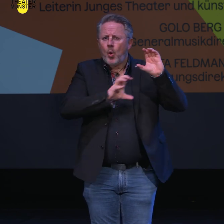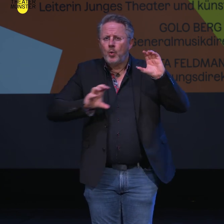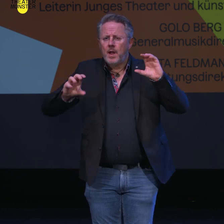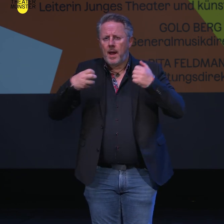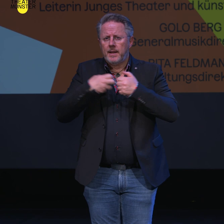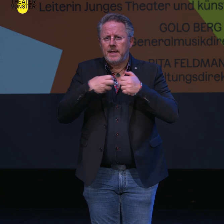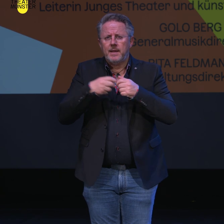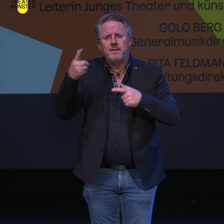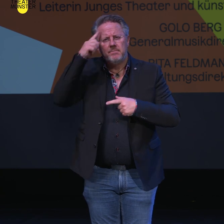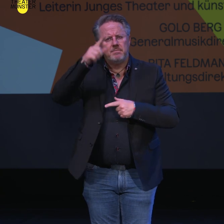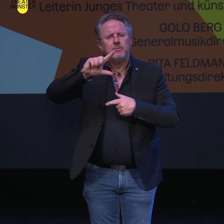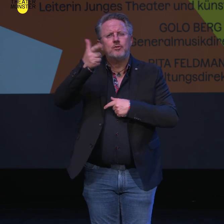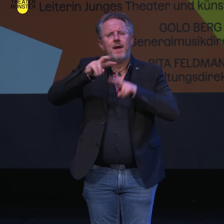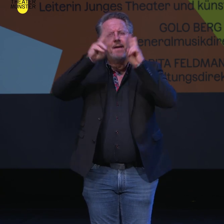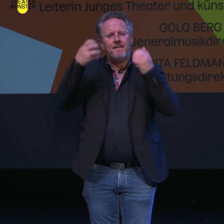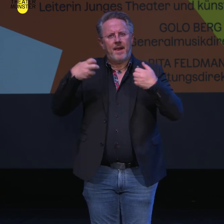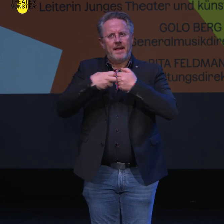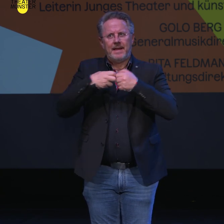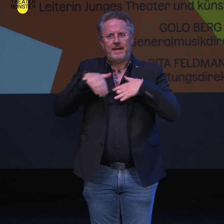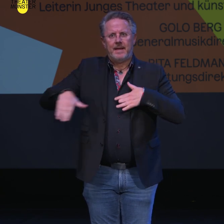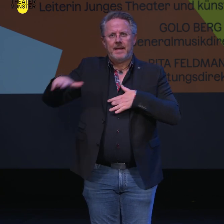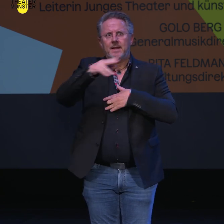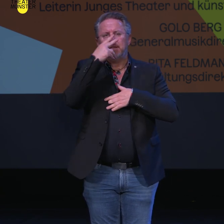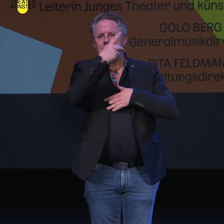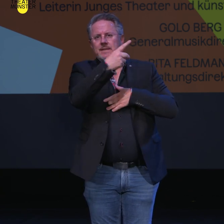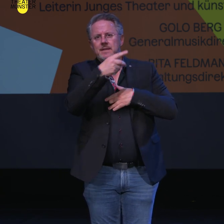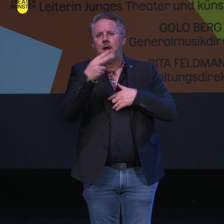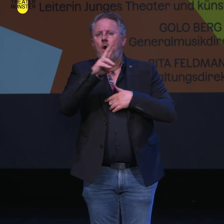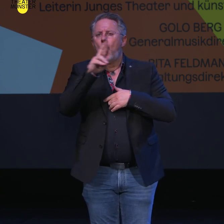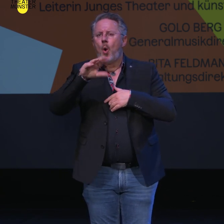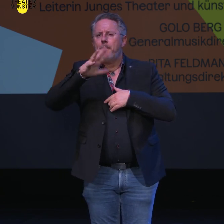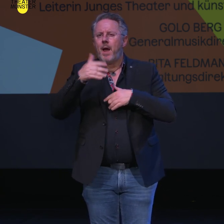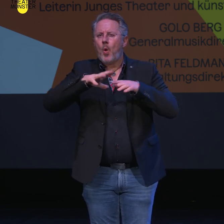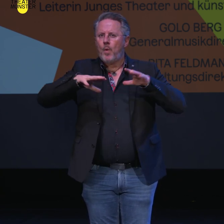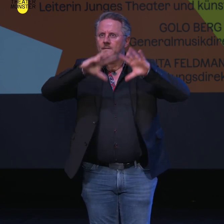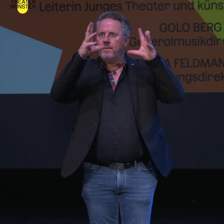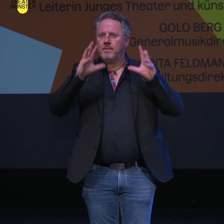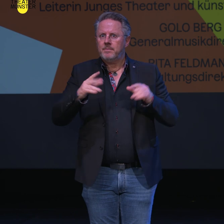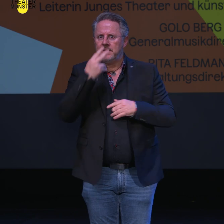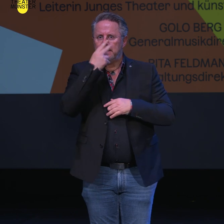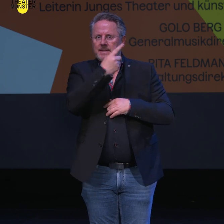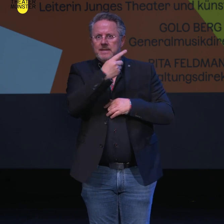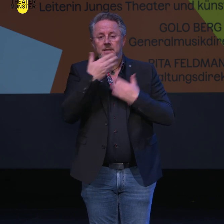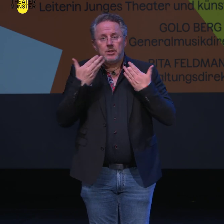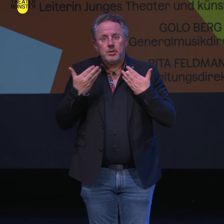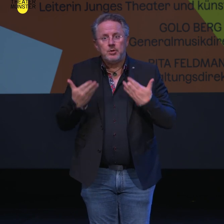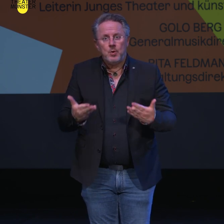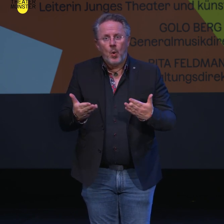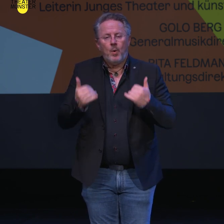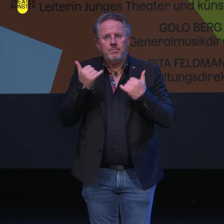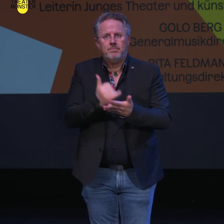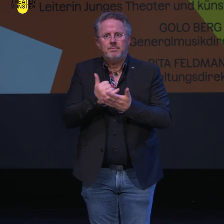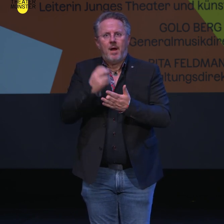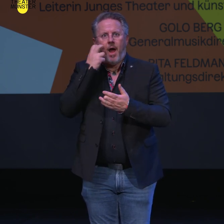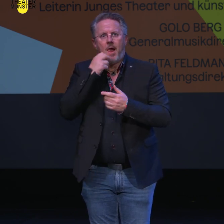Zeugnis des Zweiten Weltkriegs steht hier im Hof des Theaters. Die Ruine des Romberghofes, eines Teil des Gebäudes Komplexes, zu dem das